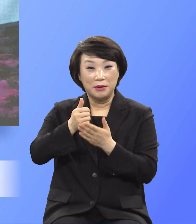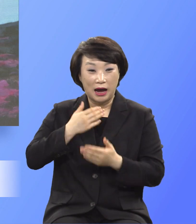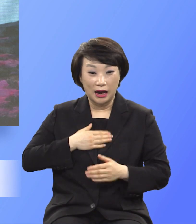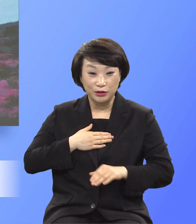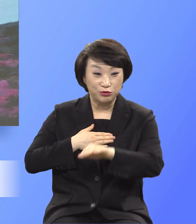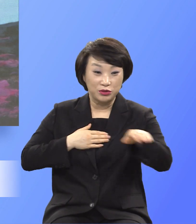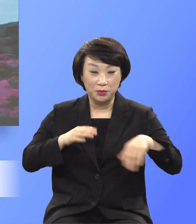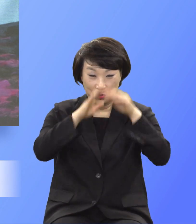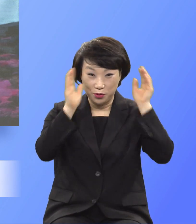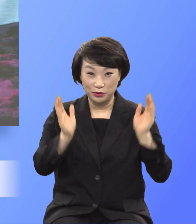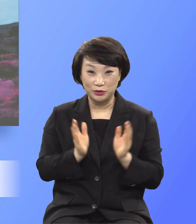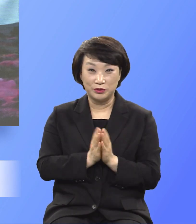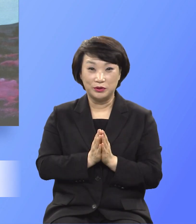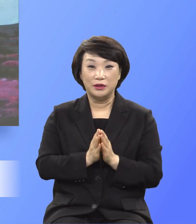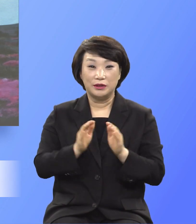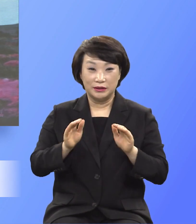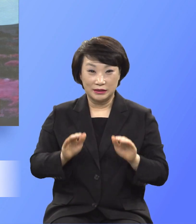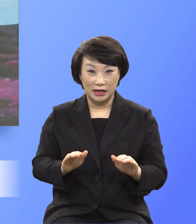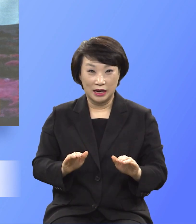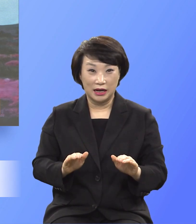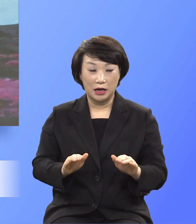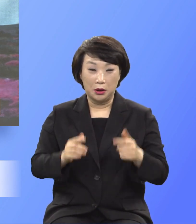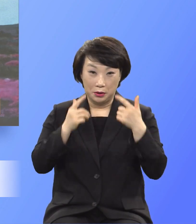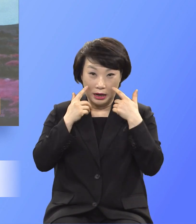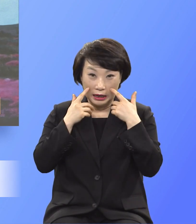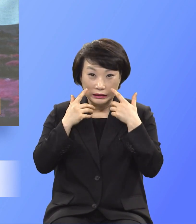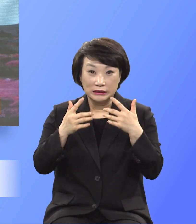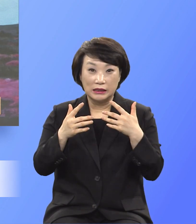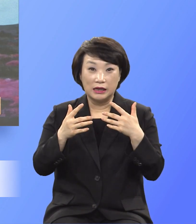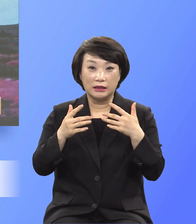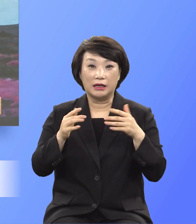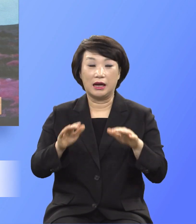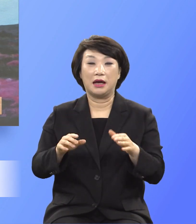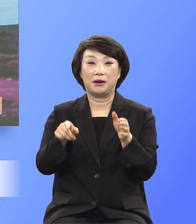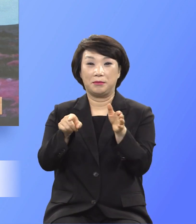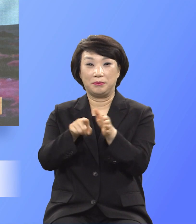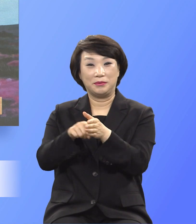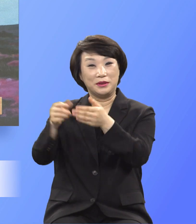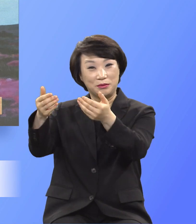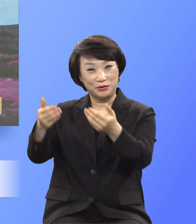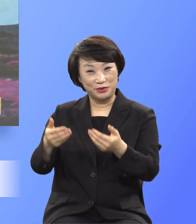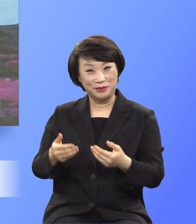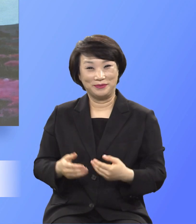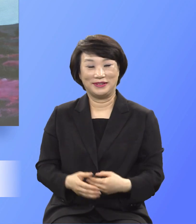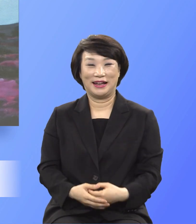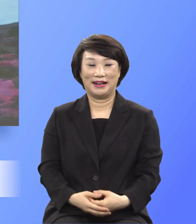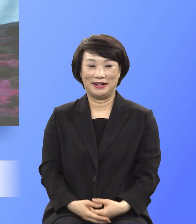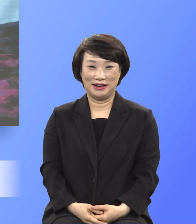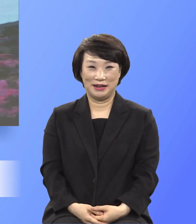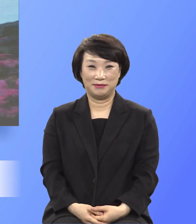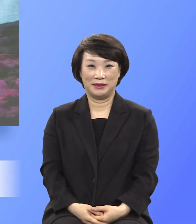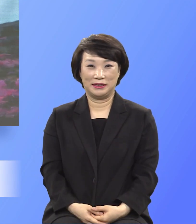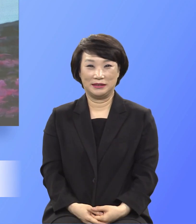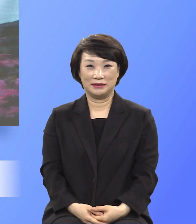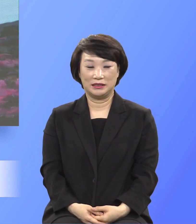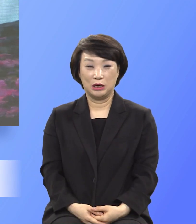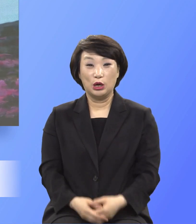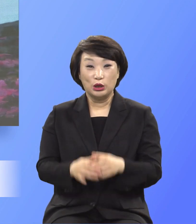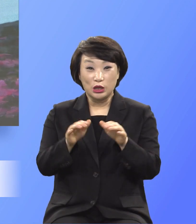자들에게 확실하게 믿어주시는 분이요. 믿을 수밖에